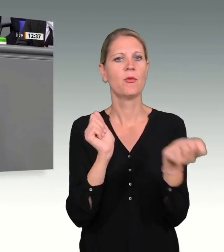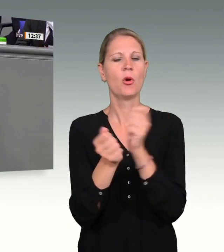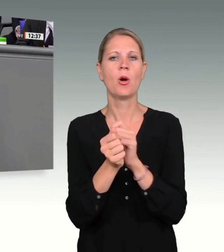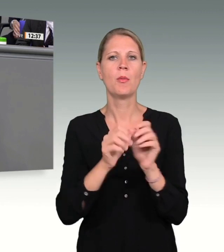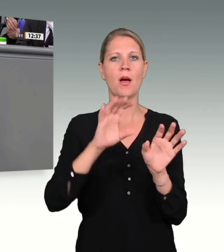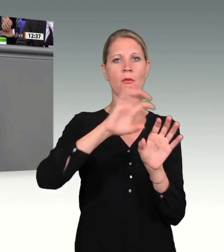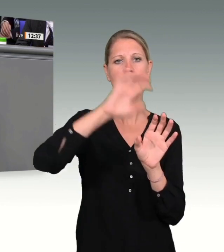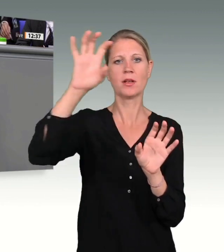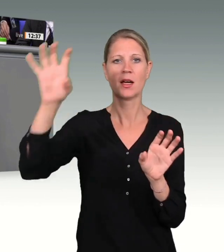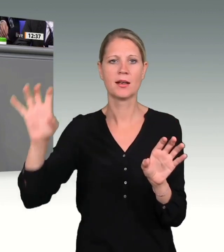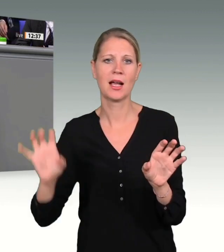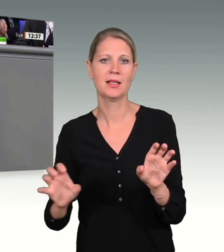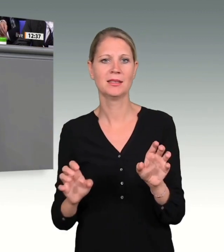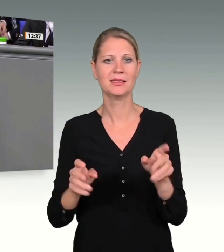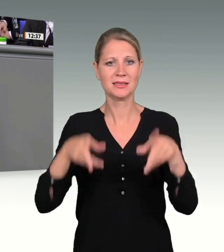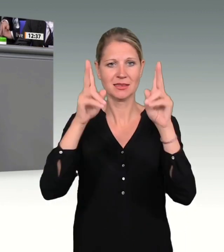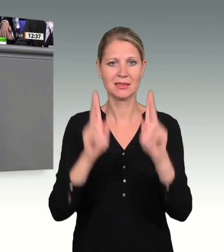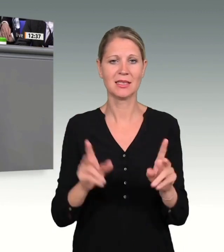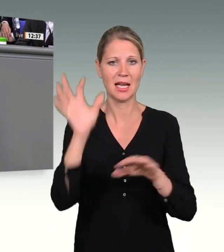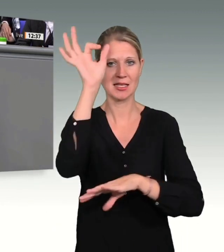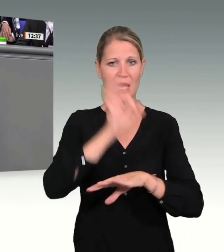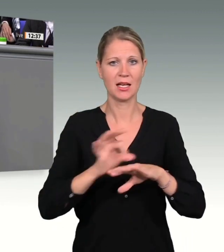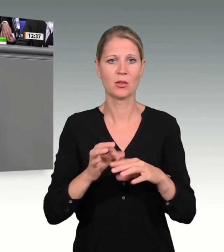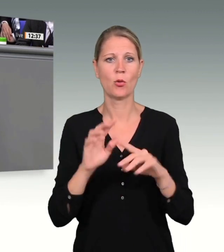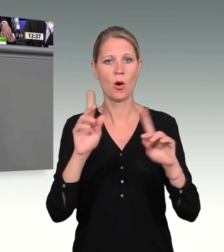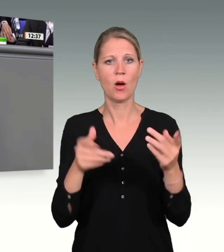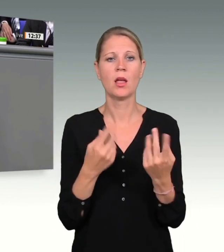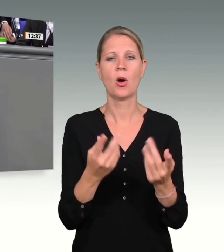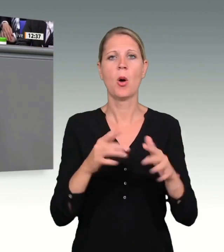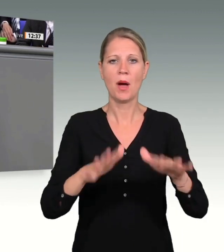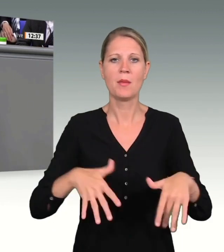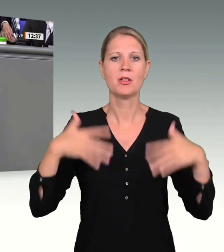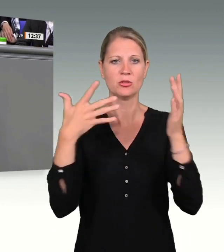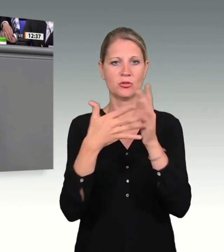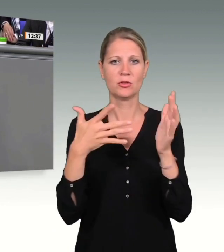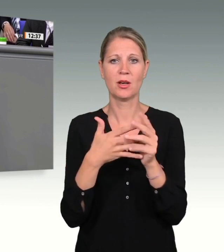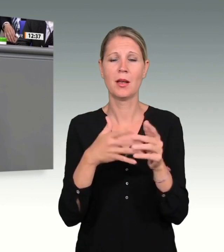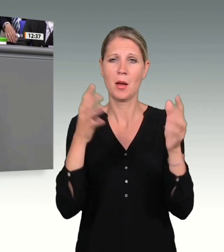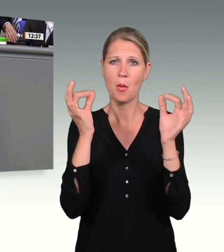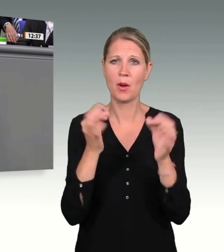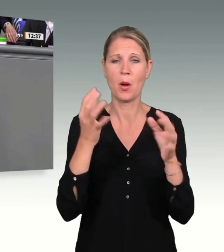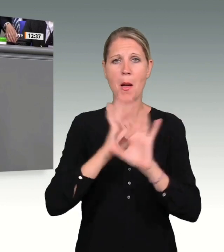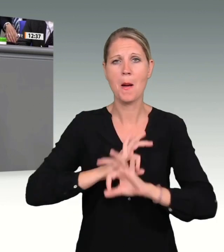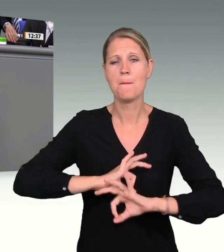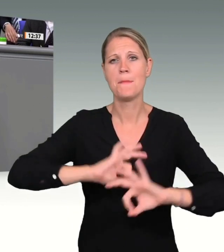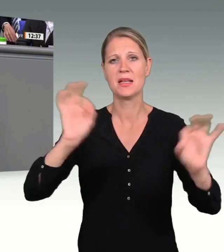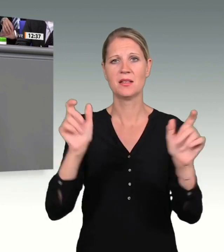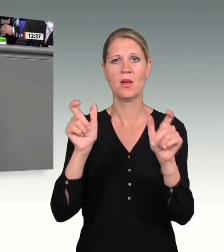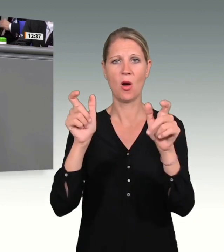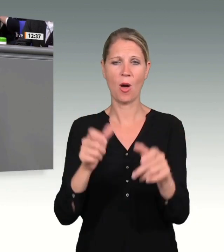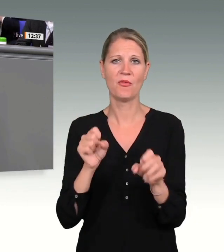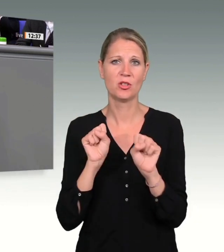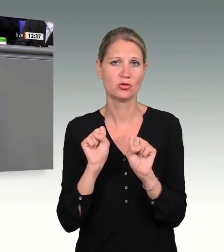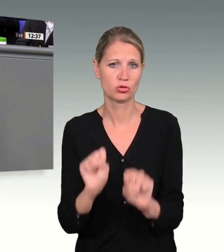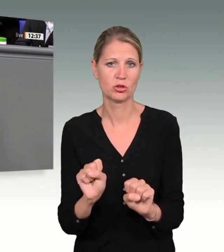besseren Opferschutz geht, haben Sie die Unterstützung der Freien Demokraten. Ich würde mich freuen, wenn wir diese Lehren aus diesem